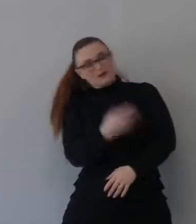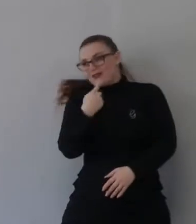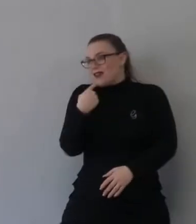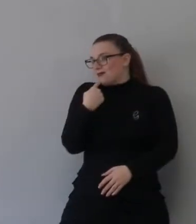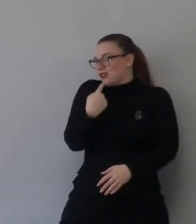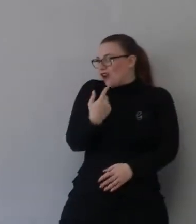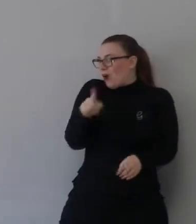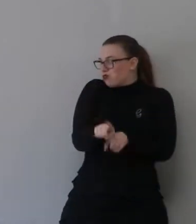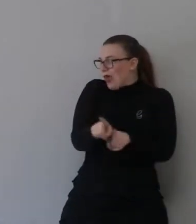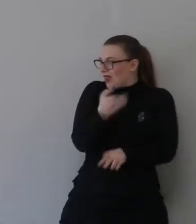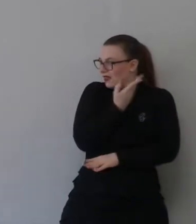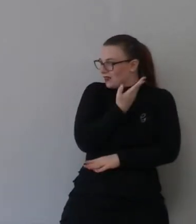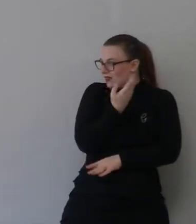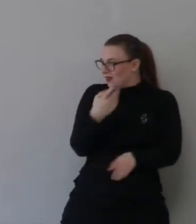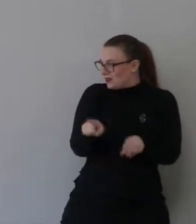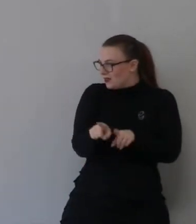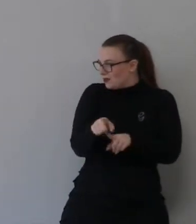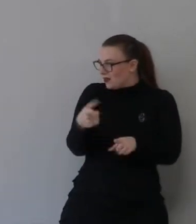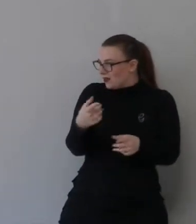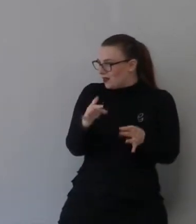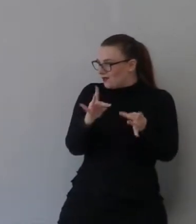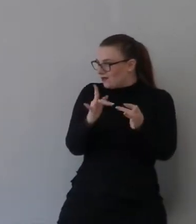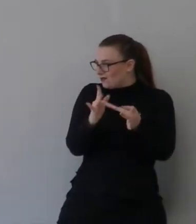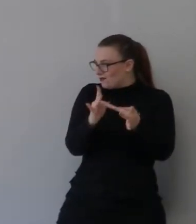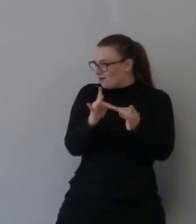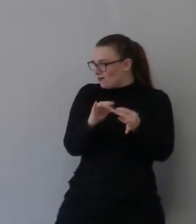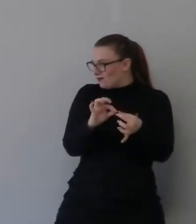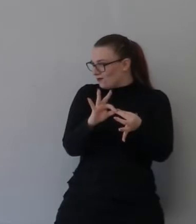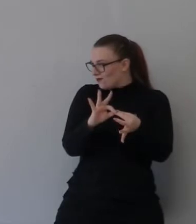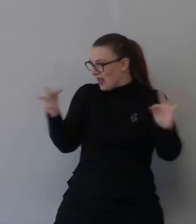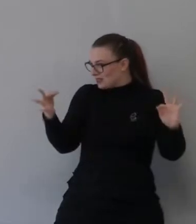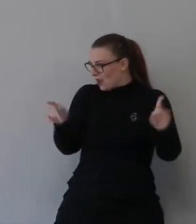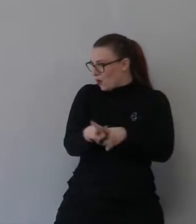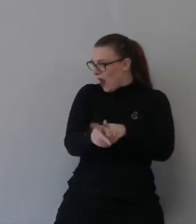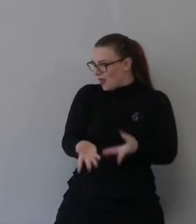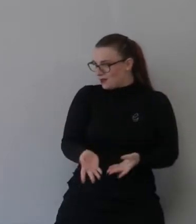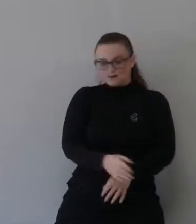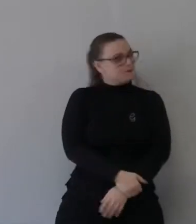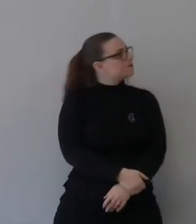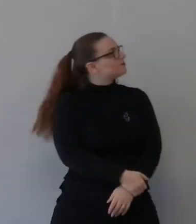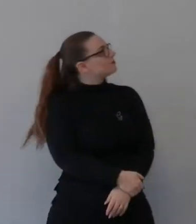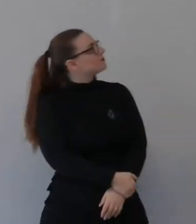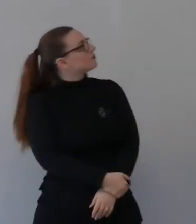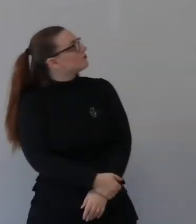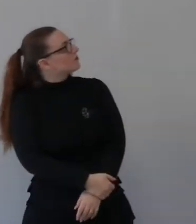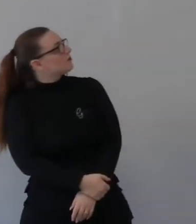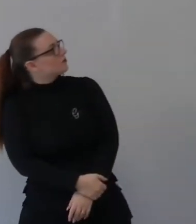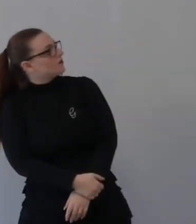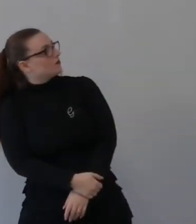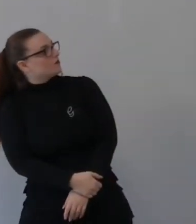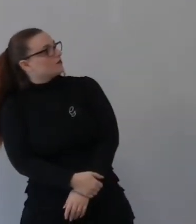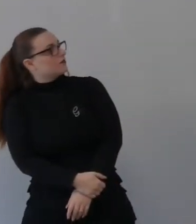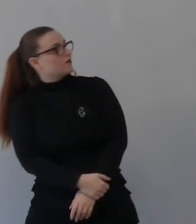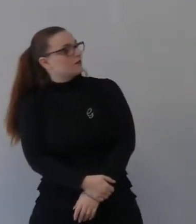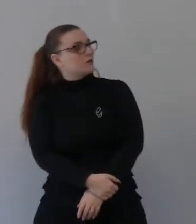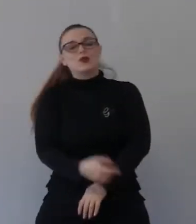poveri. Sono la stessa cosa, perché in pratica buona notizia è evangelo e i